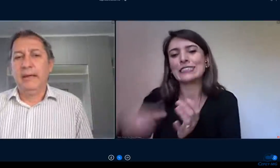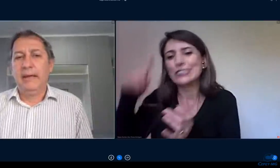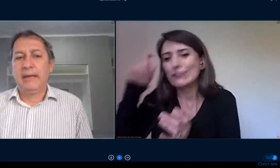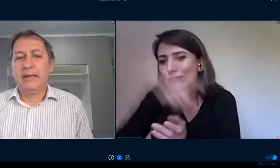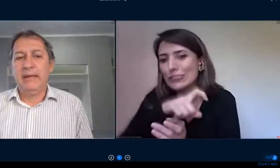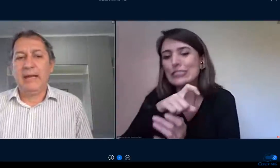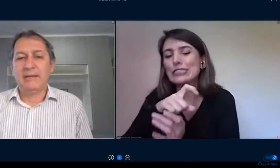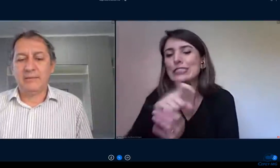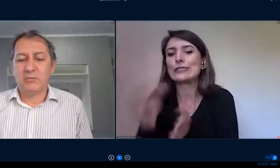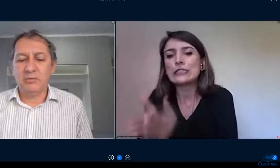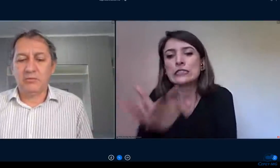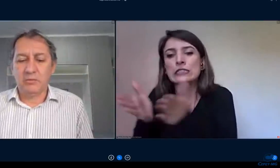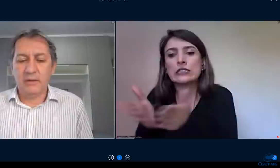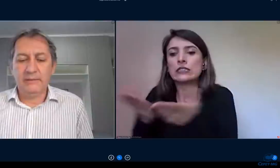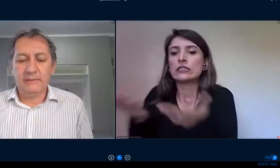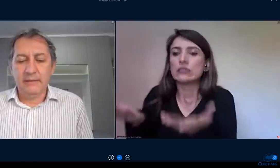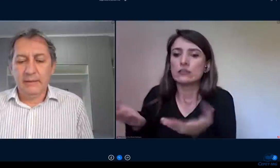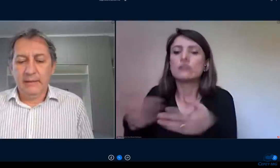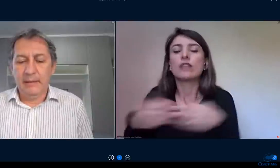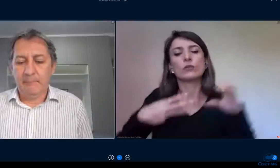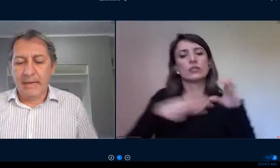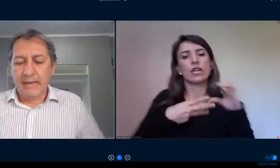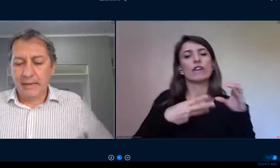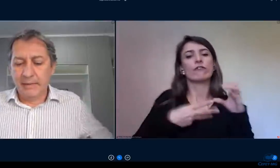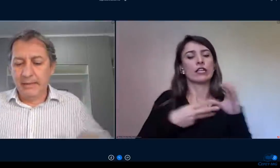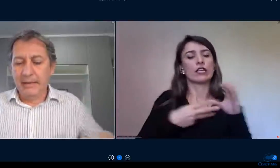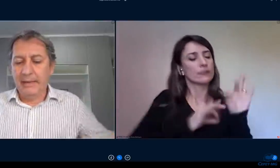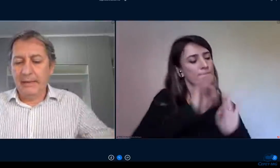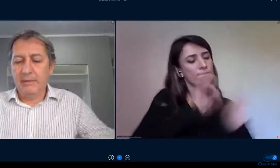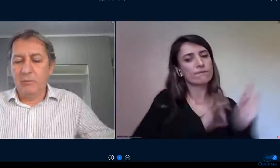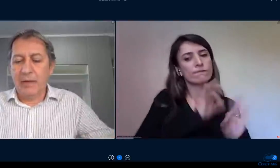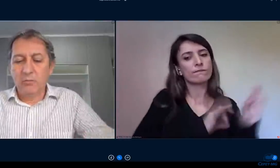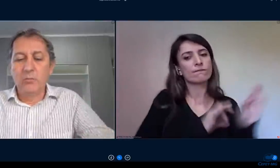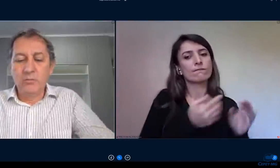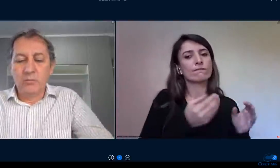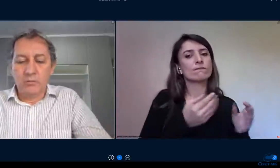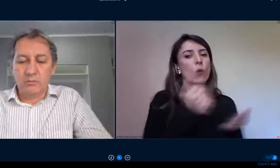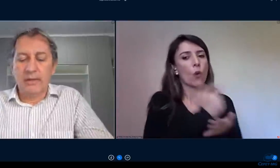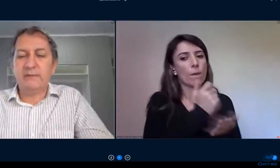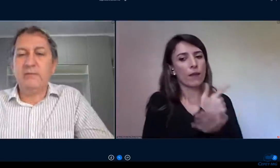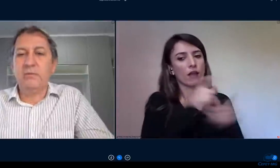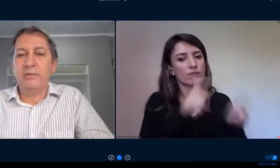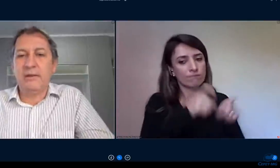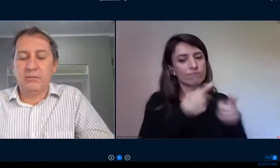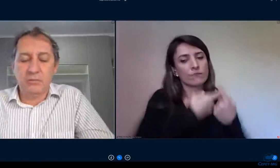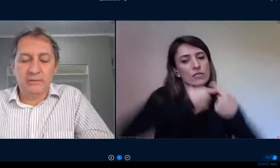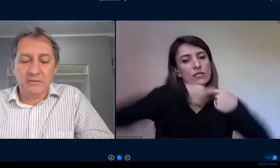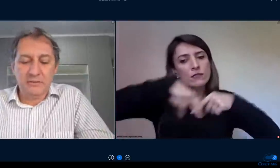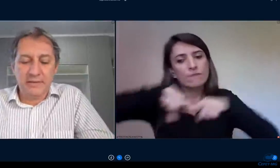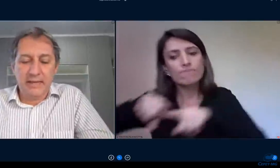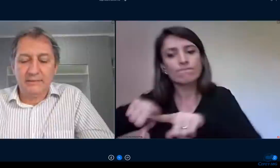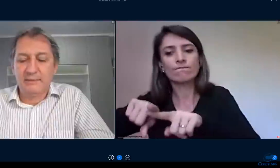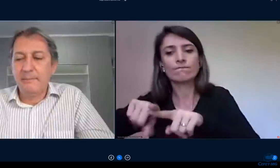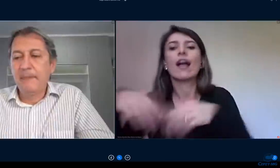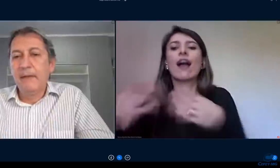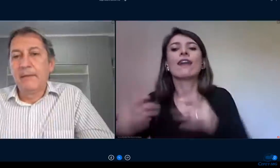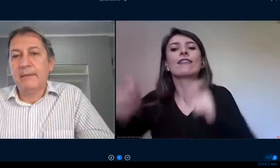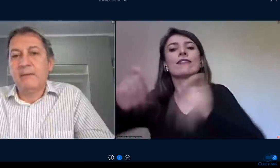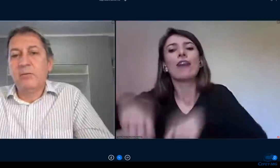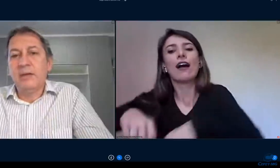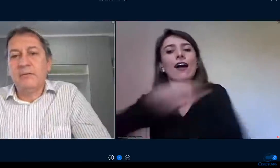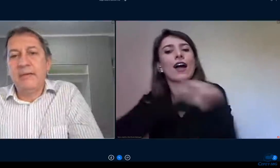criar essas condições para o aluno desenvolver as suas atividades